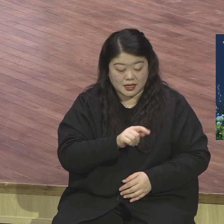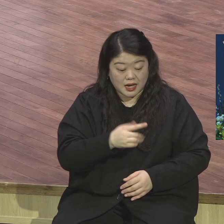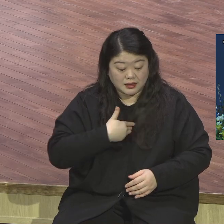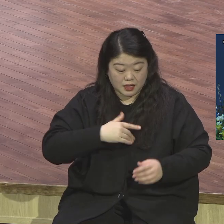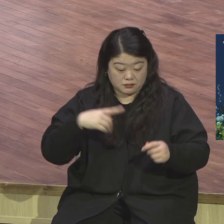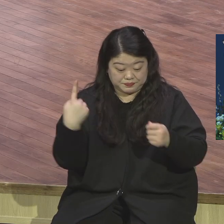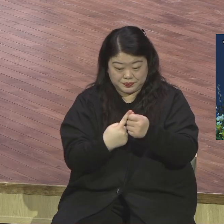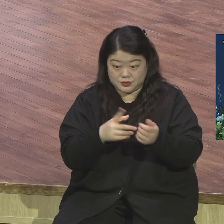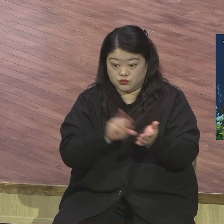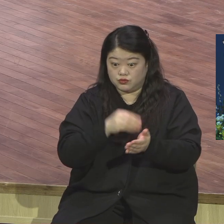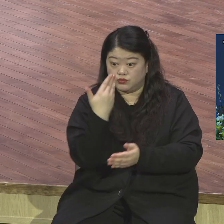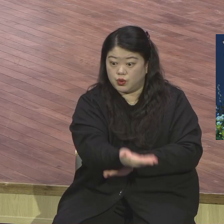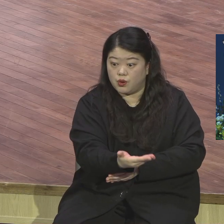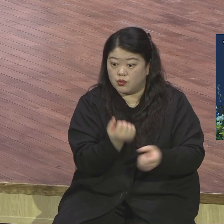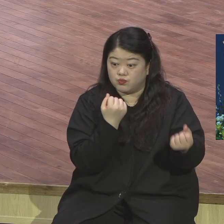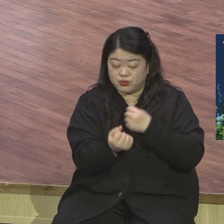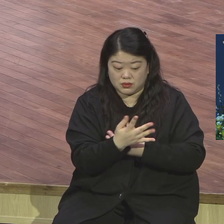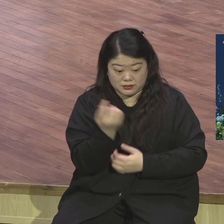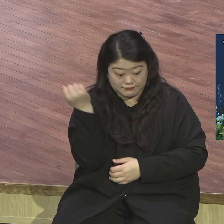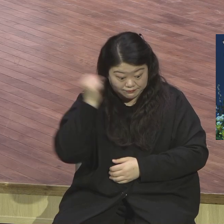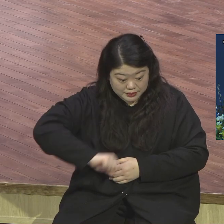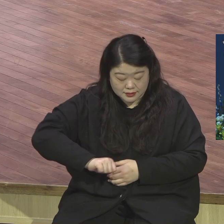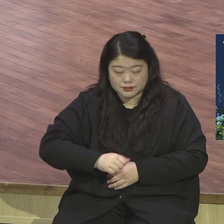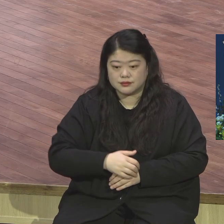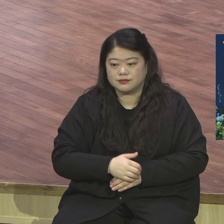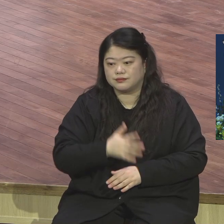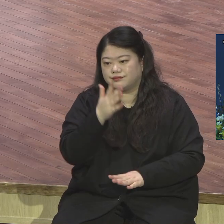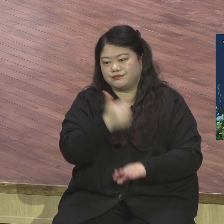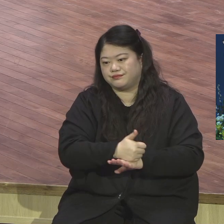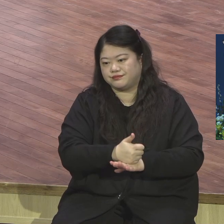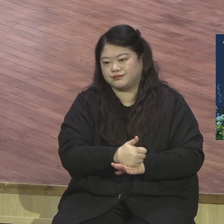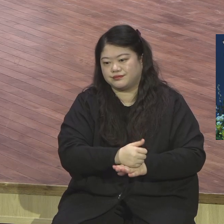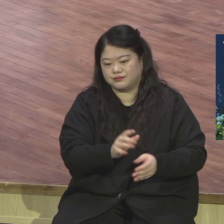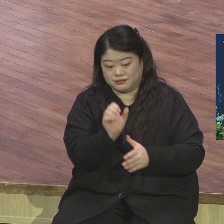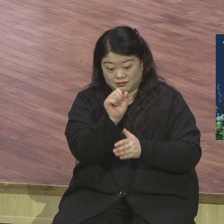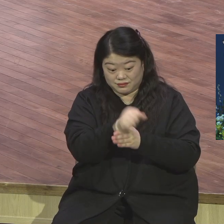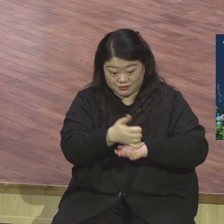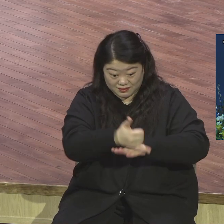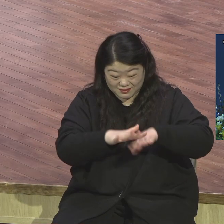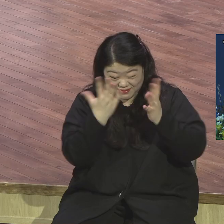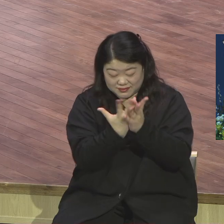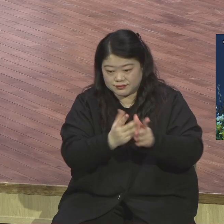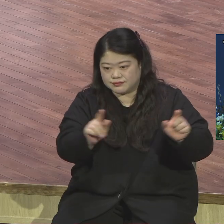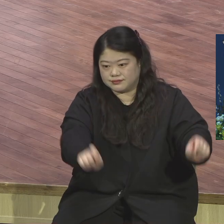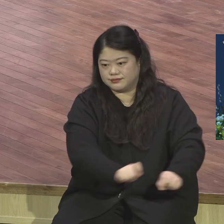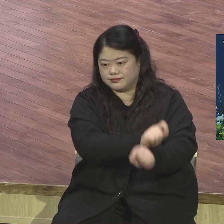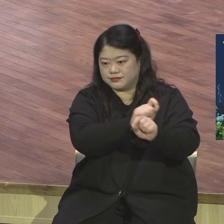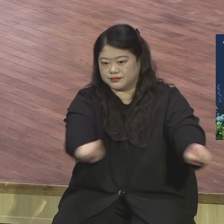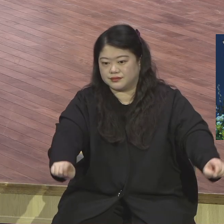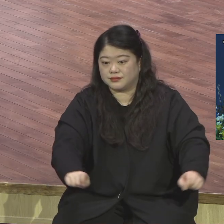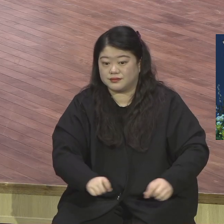기본 생활도 안 되도록 그렇게 막았다는 것입니다 그러나